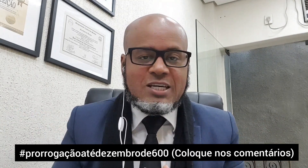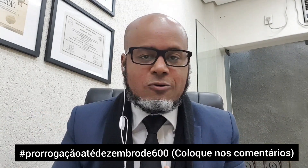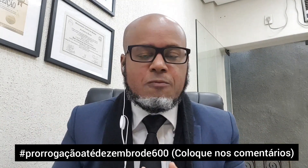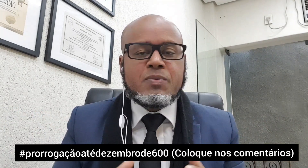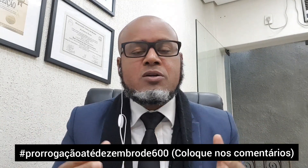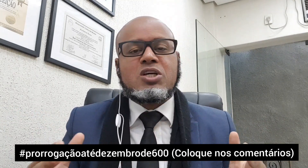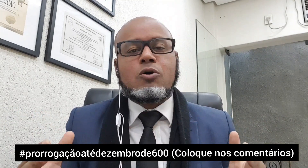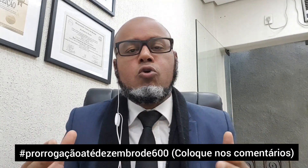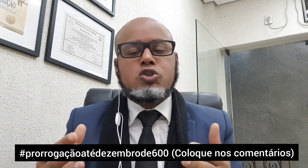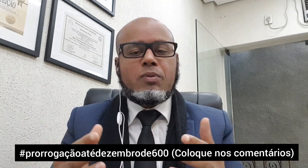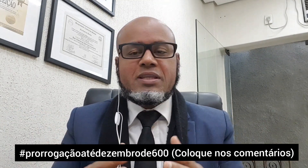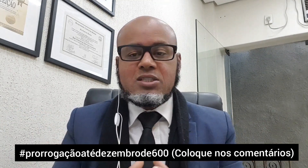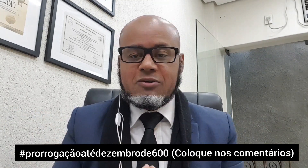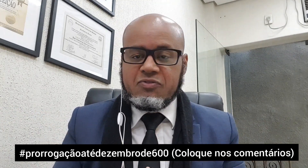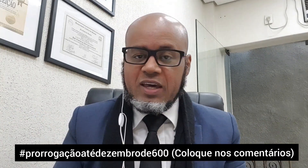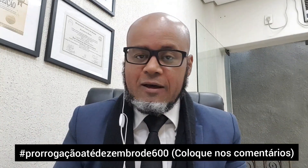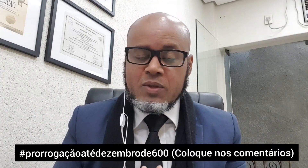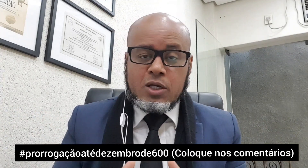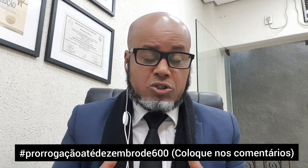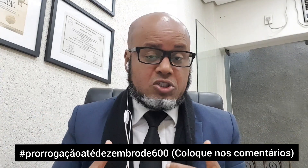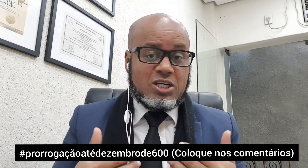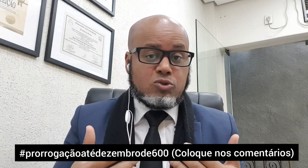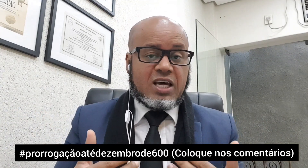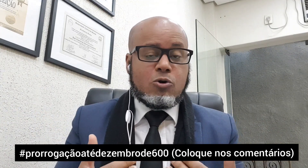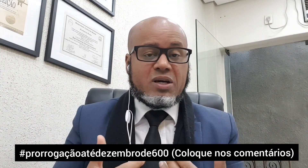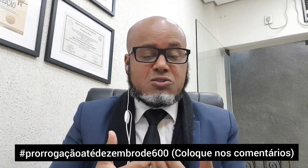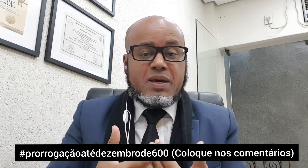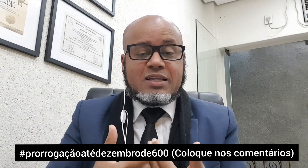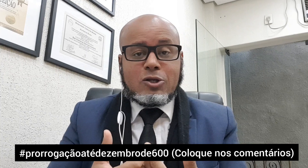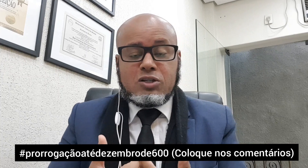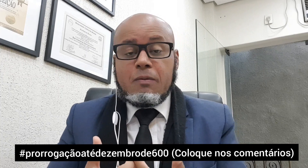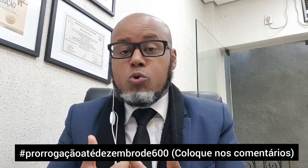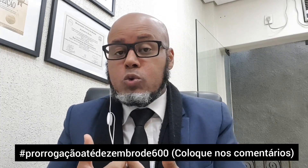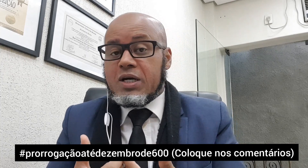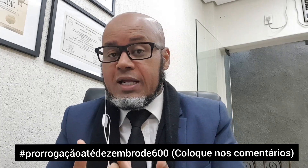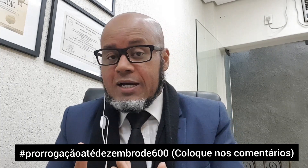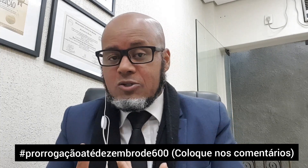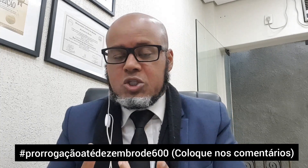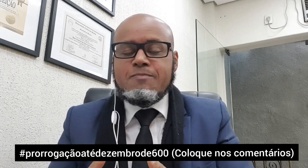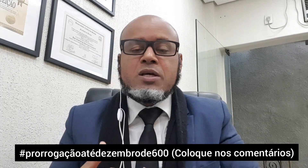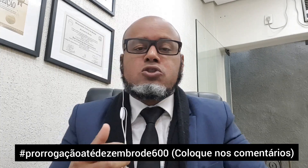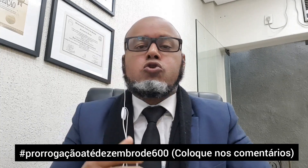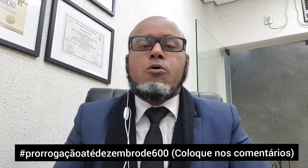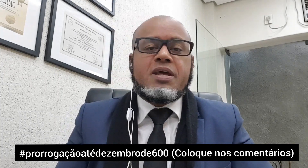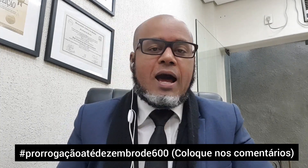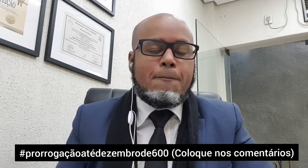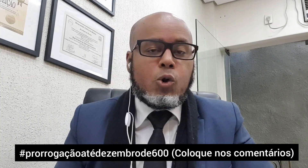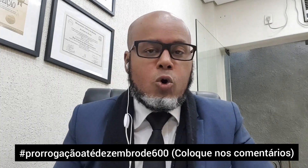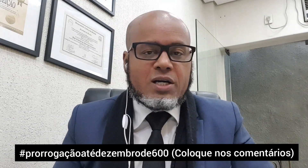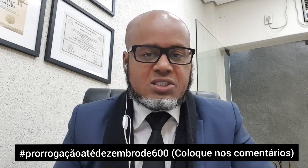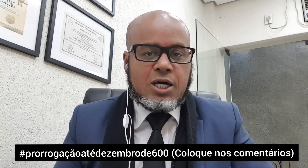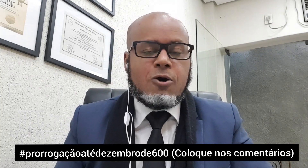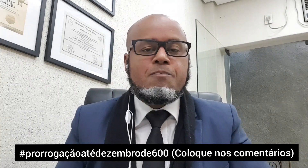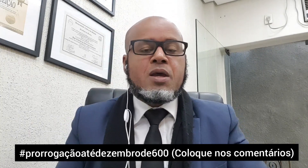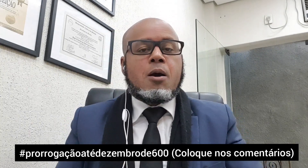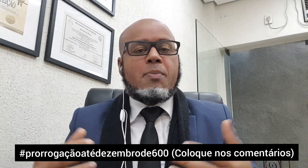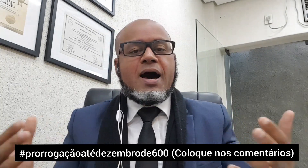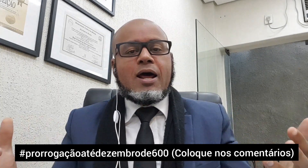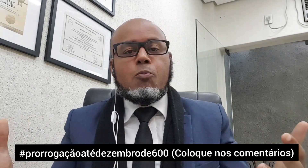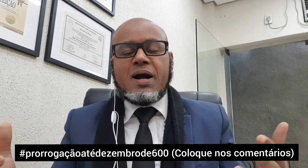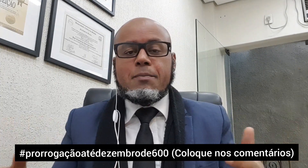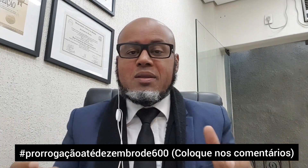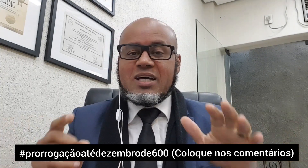25 de agosto, uma terça-feira, nós tínhamos aí uma expectativa muito grande sobre a prorrogação